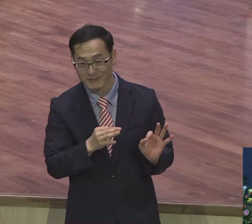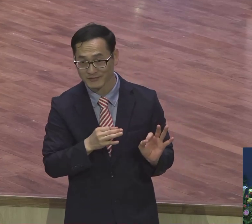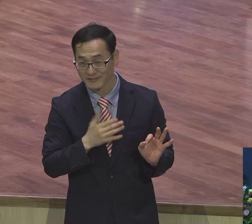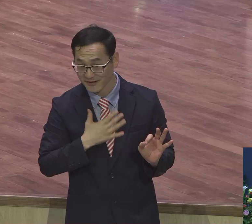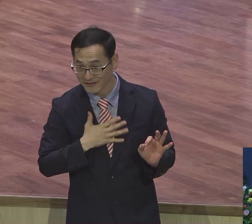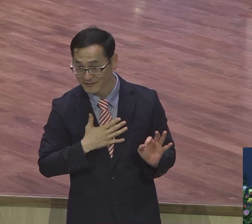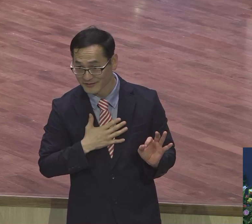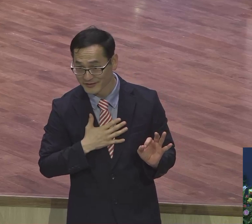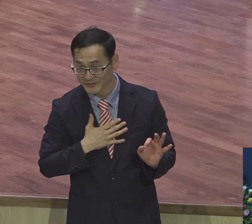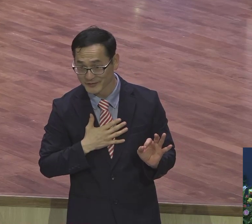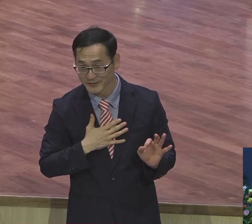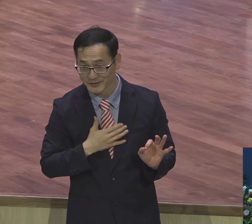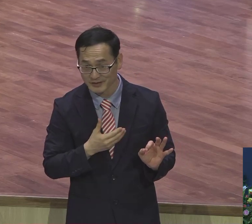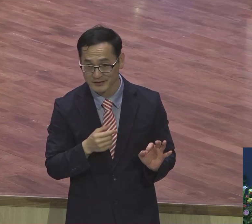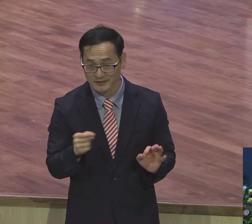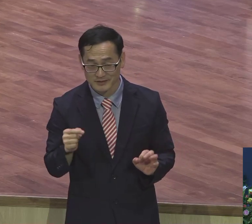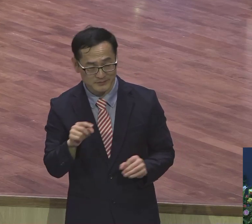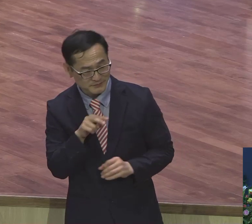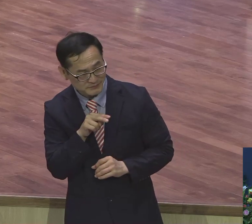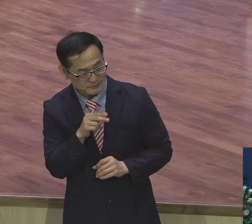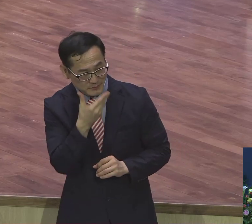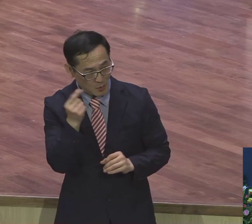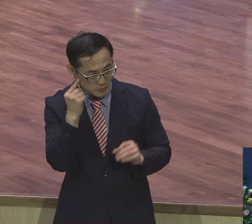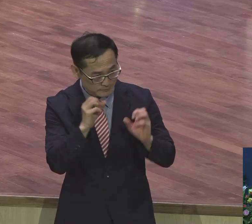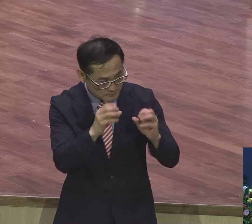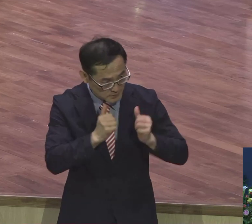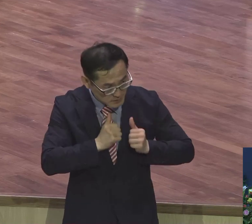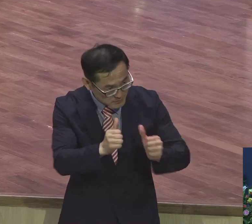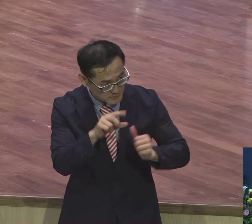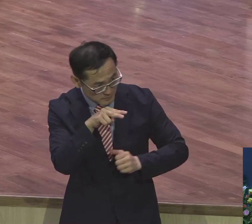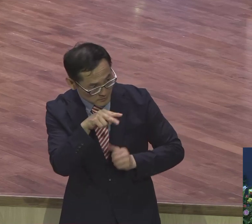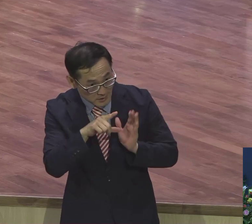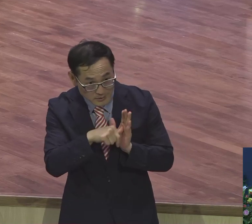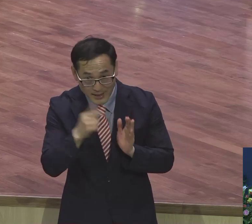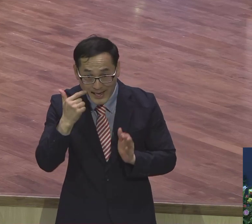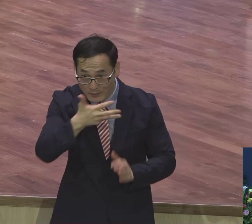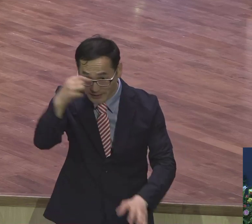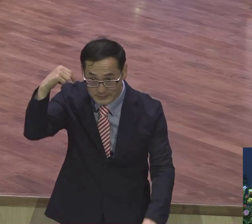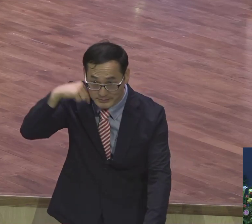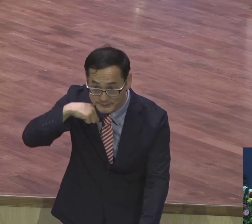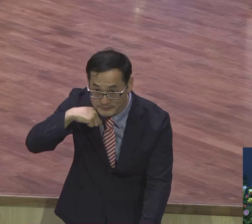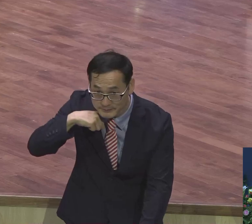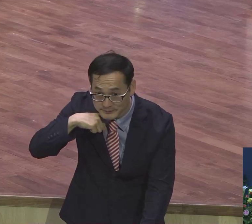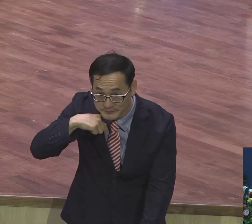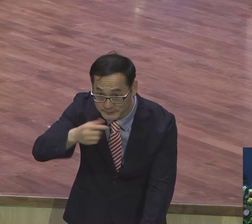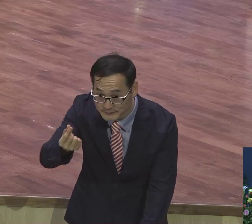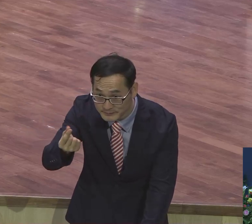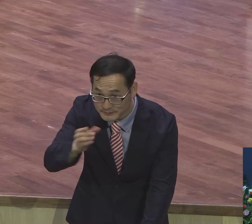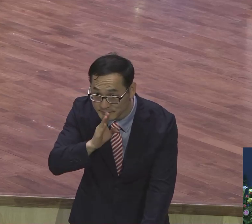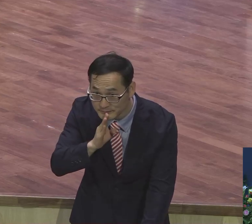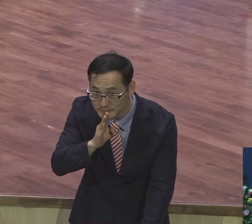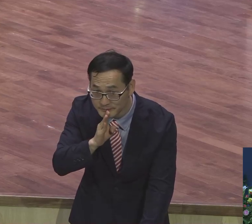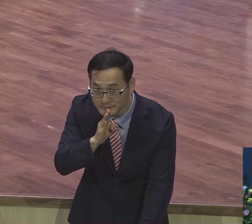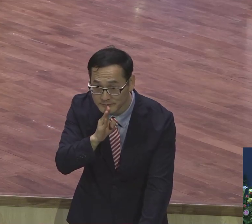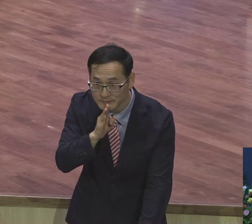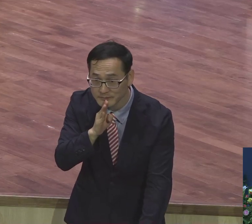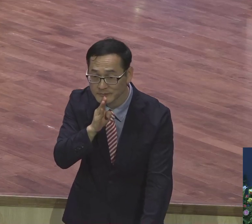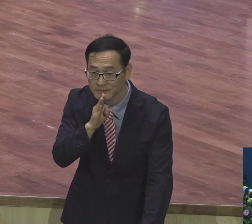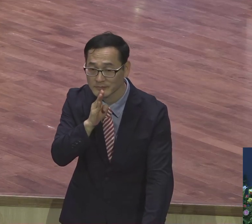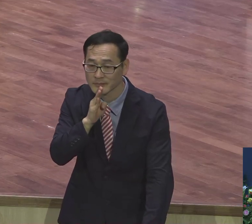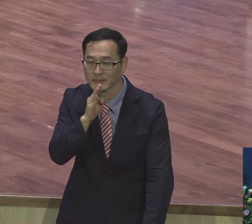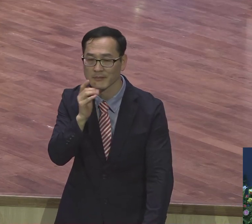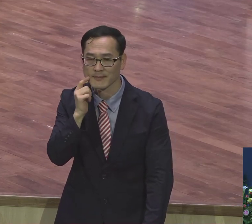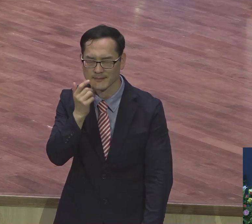눈앞에서 복음을 증거하는 전도자를 볼 때 굉장히 아름답게 느낄 거예요. 맞습니까? 참